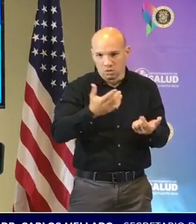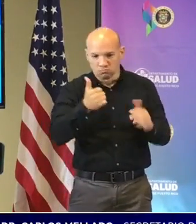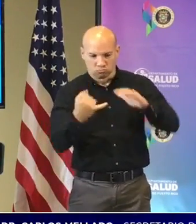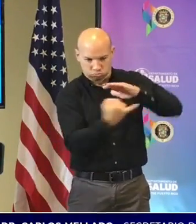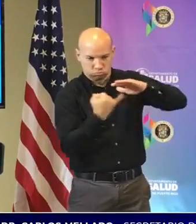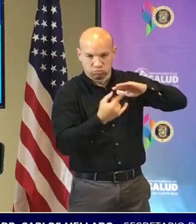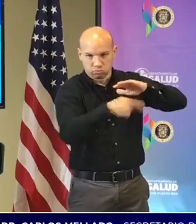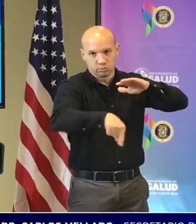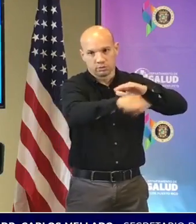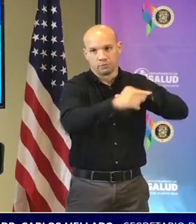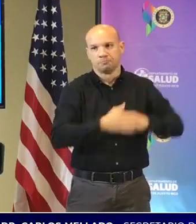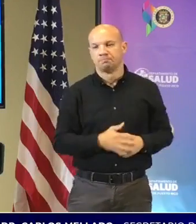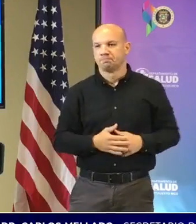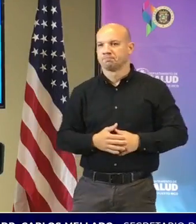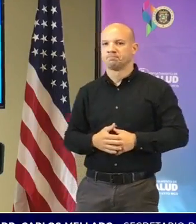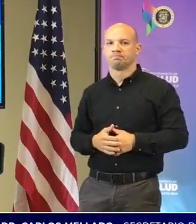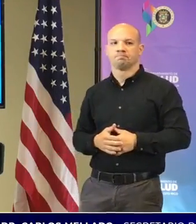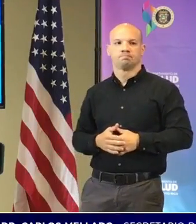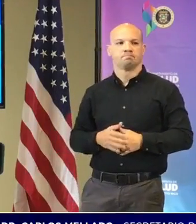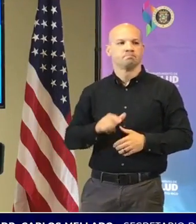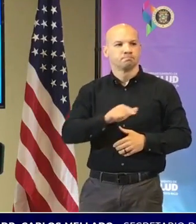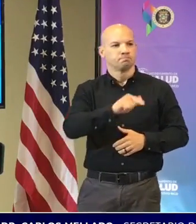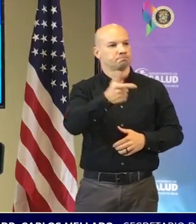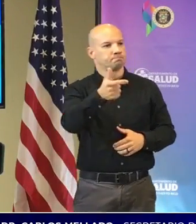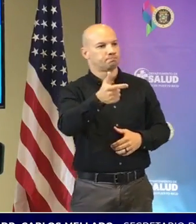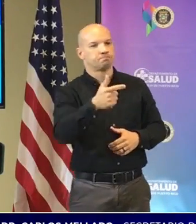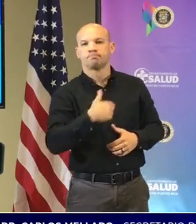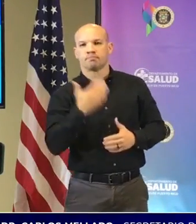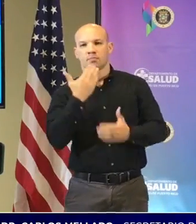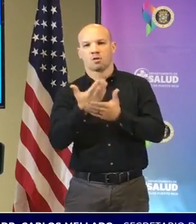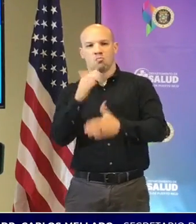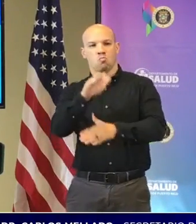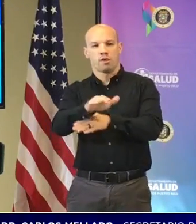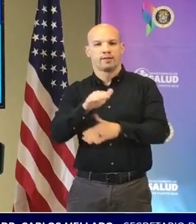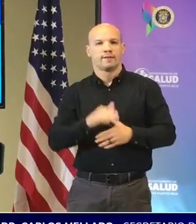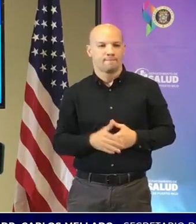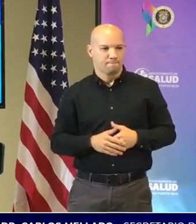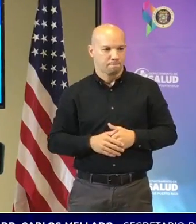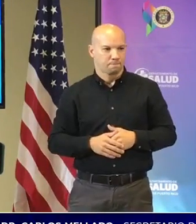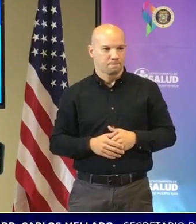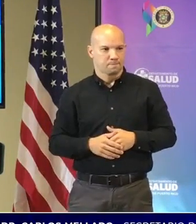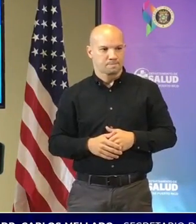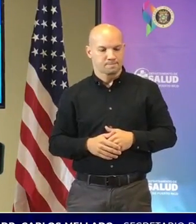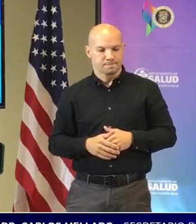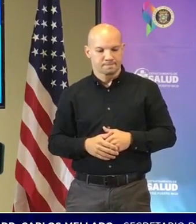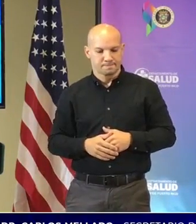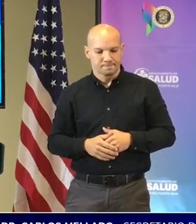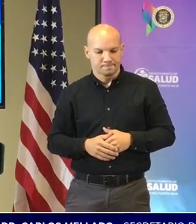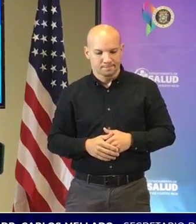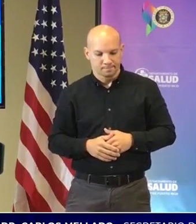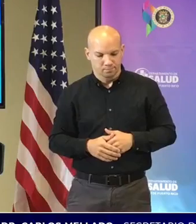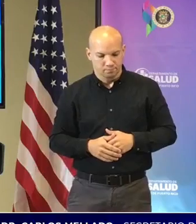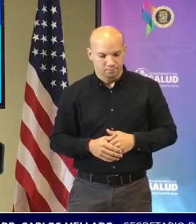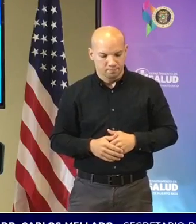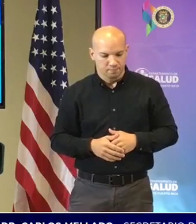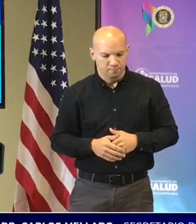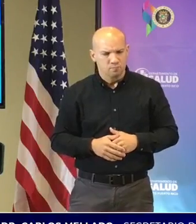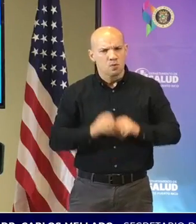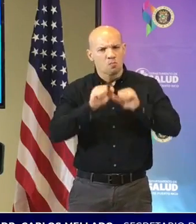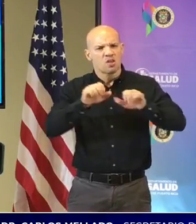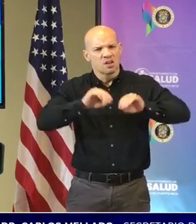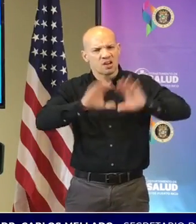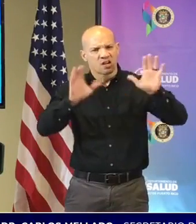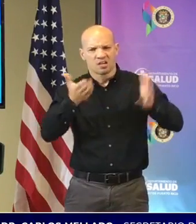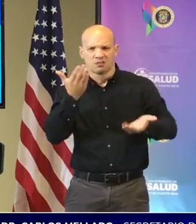continuamos con Bárbara si una buenas tardes es que quisiera que aclararan a lo mejor la